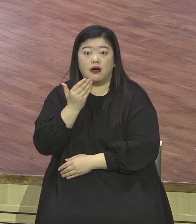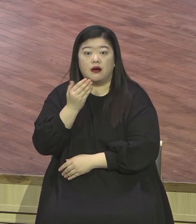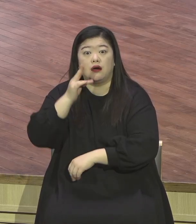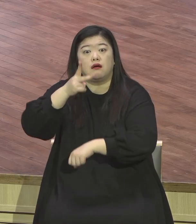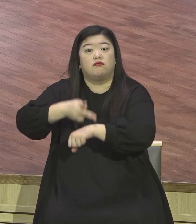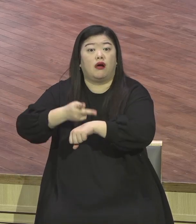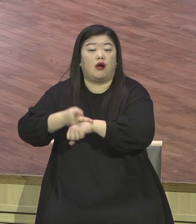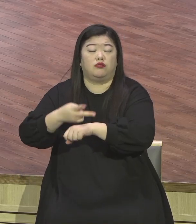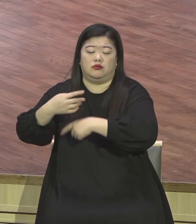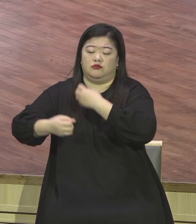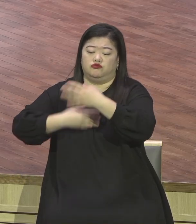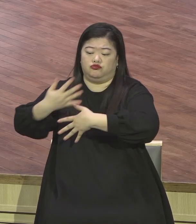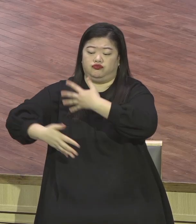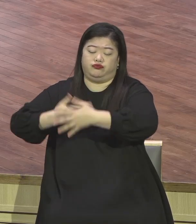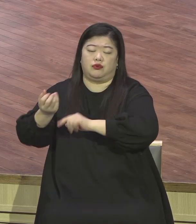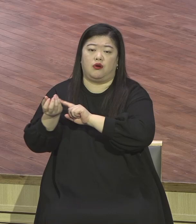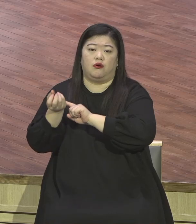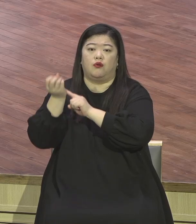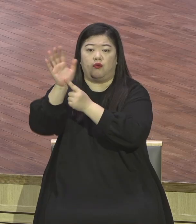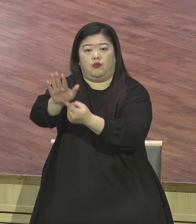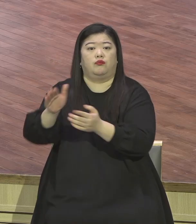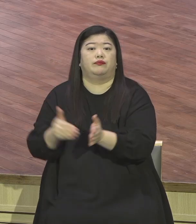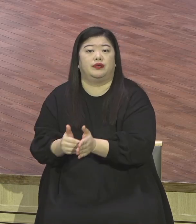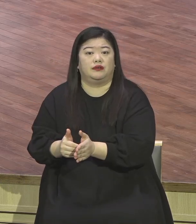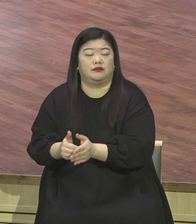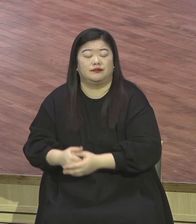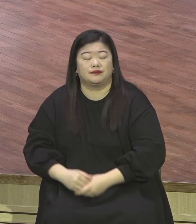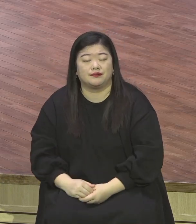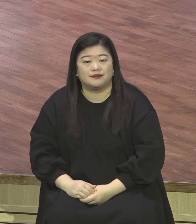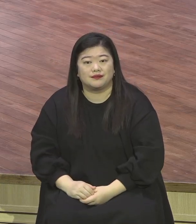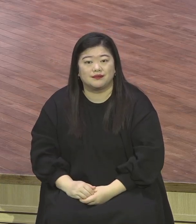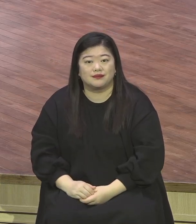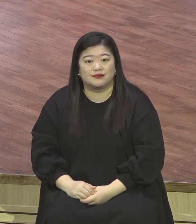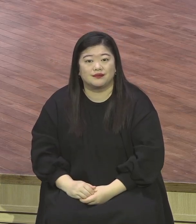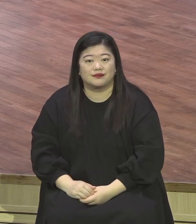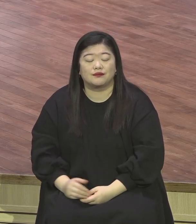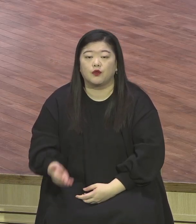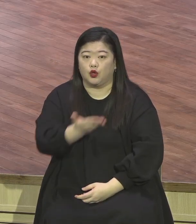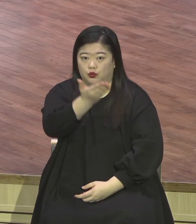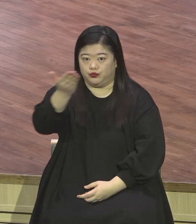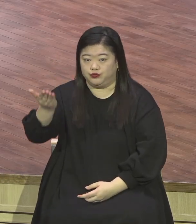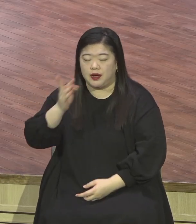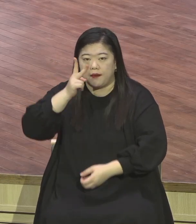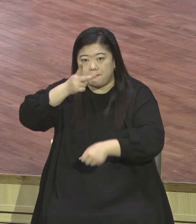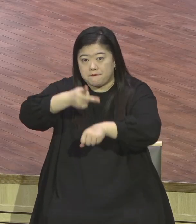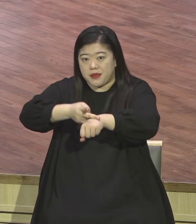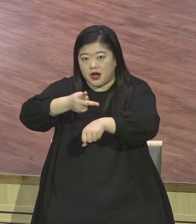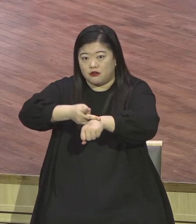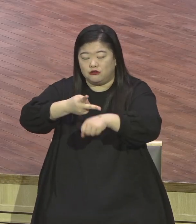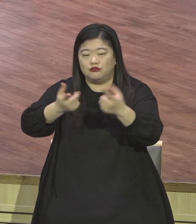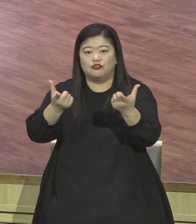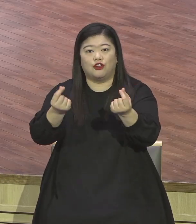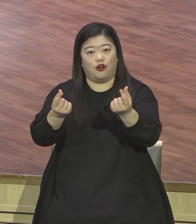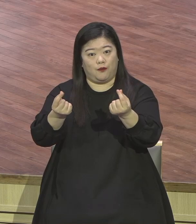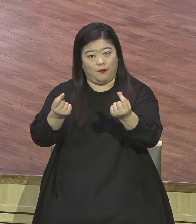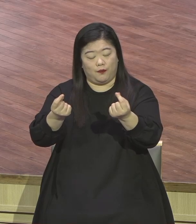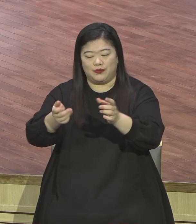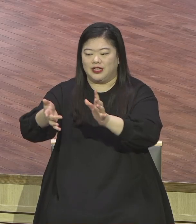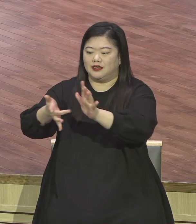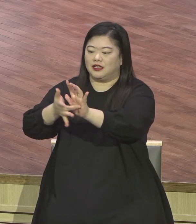새틀을 갖춘 자의 모습이에요 우리 연계 모든 신도들 사도 바울처럼 예수 그리스도를 통해서 새롭게